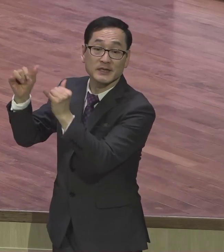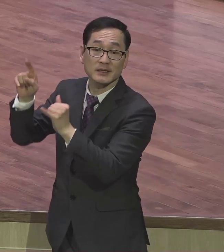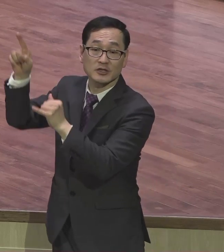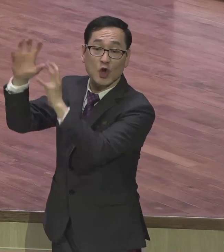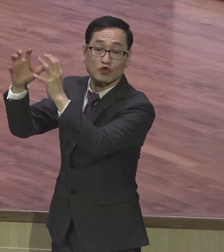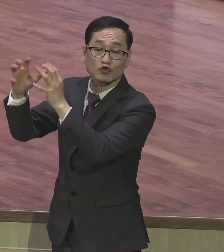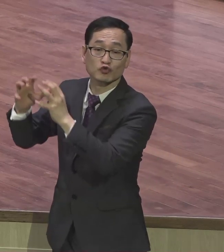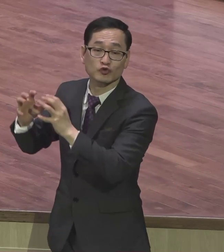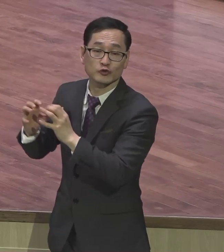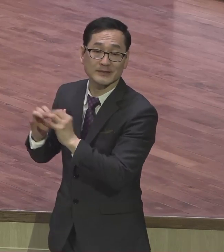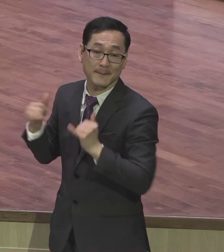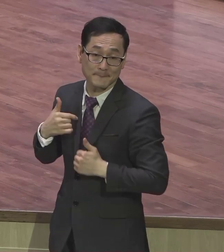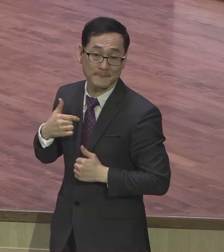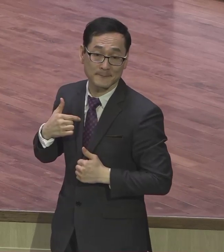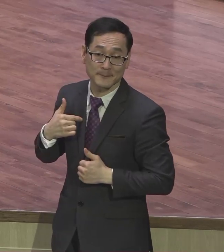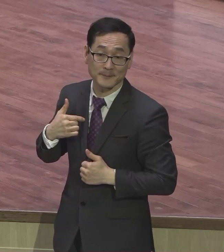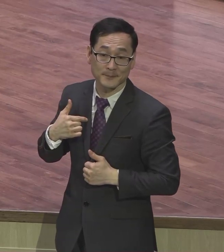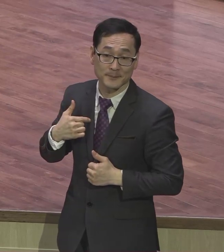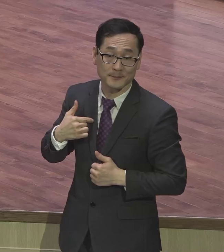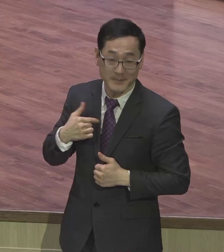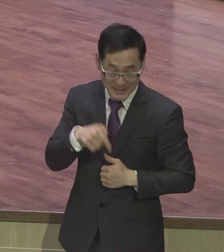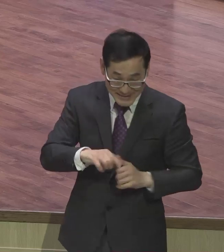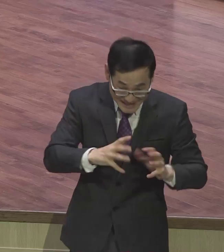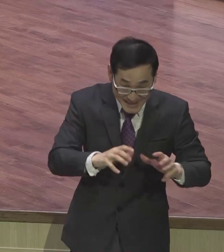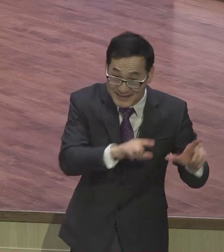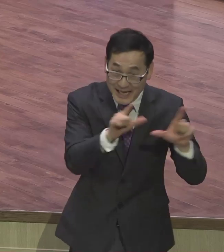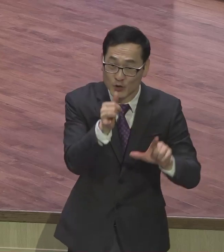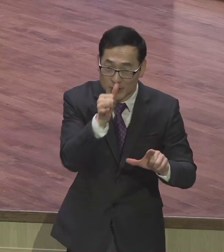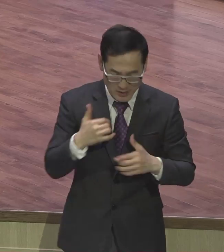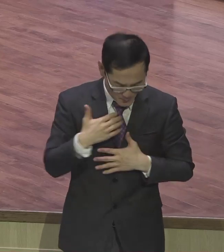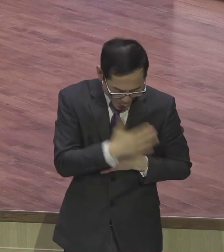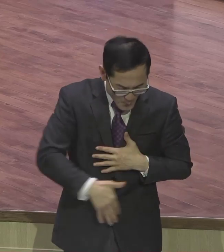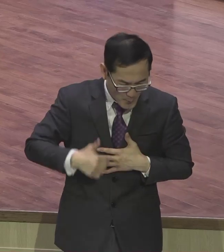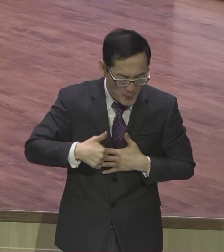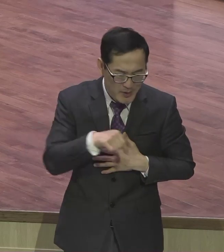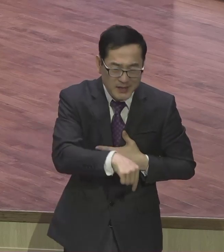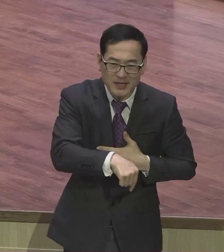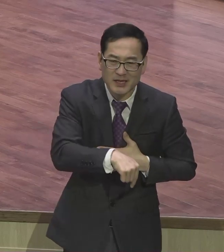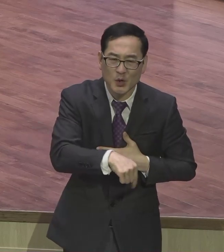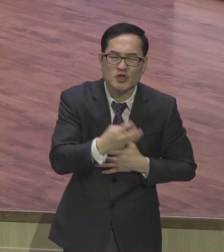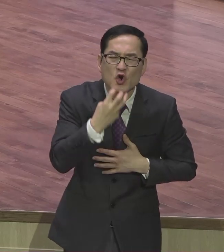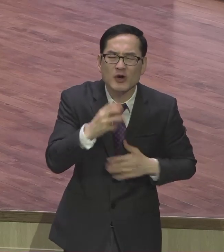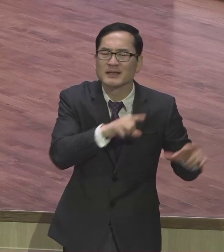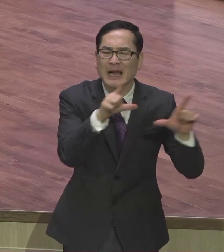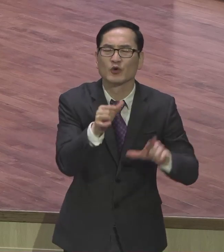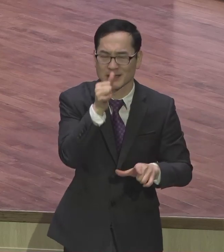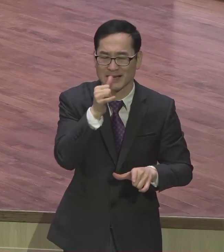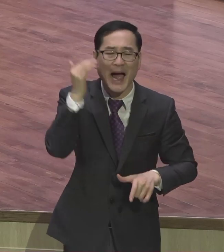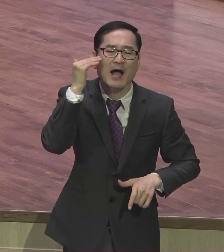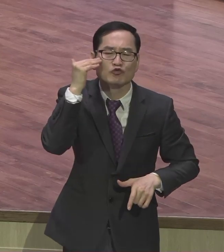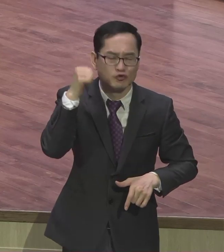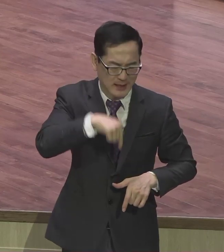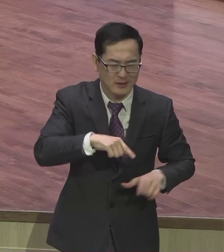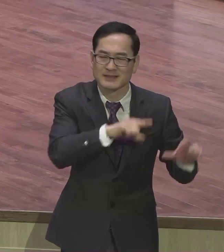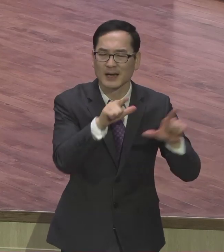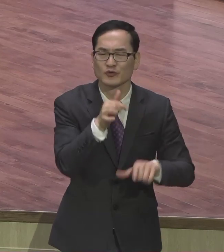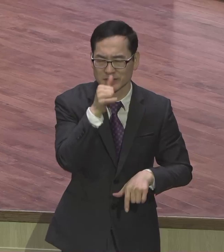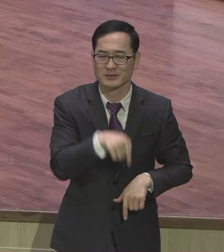이 땅에 사람 많아요 이 땅에 삶의 육체를 가지기 때문에 서울시민 대한민국 국민 그런 여권